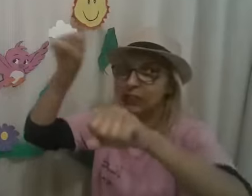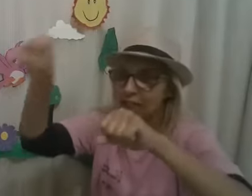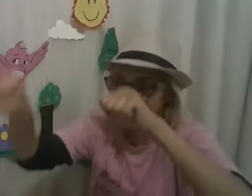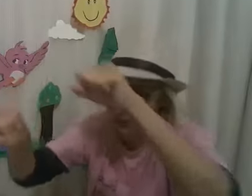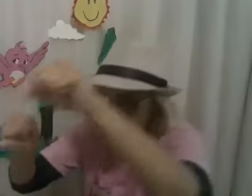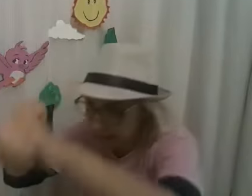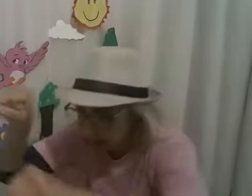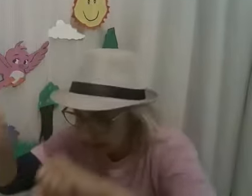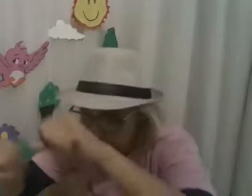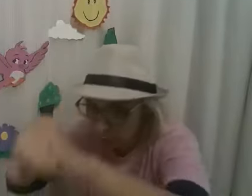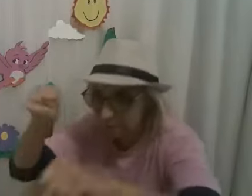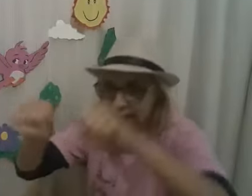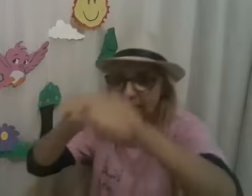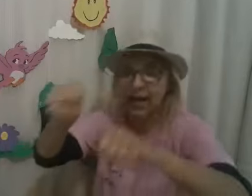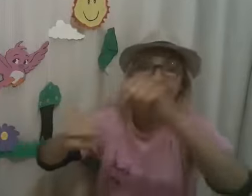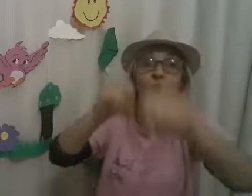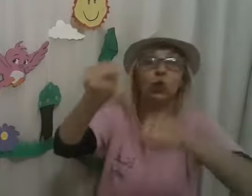deve ser maior barato!